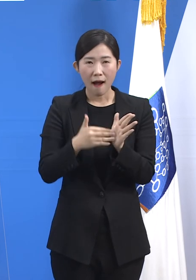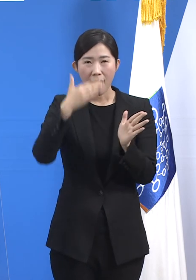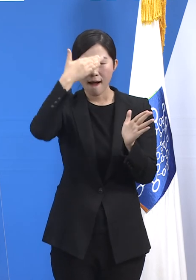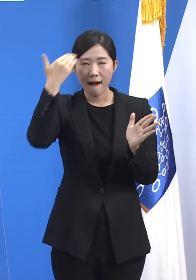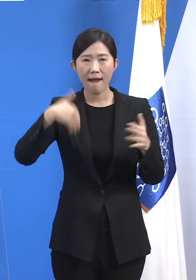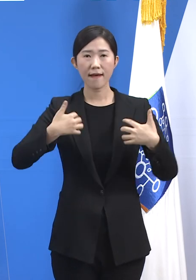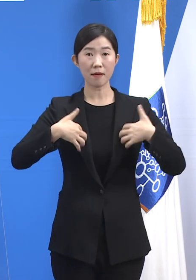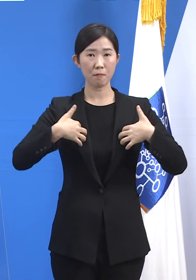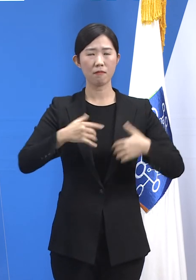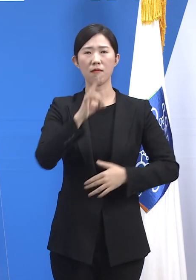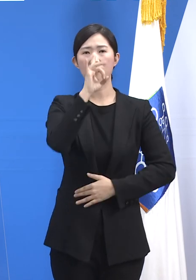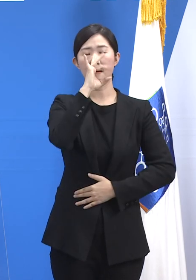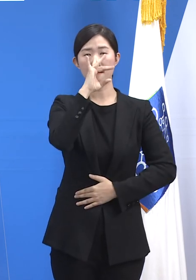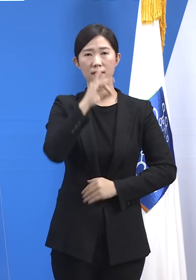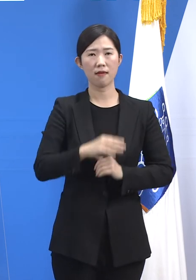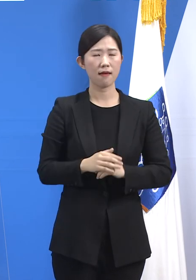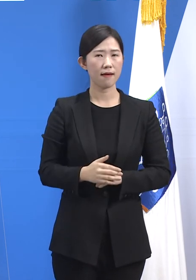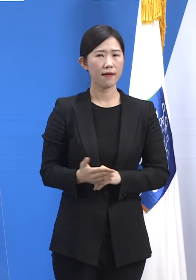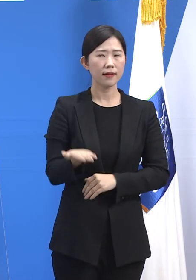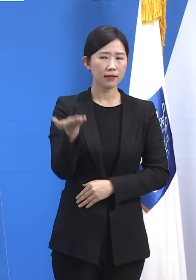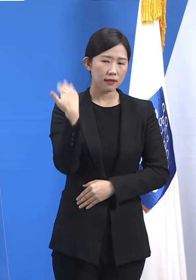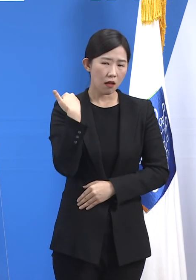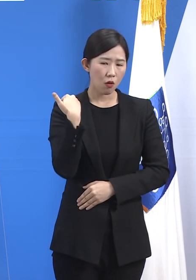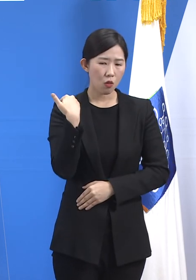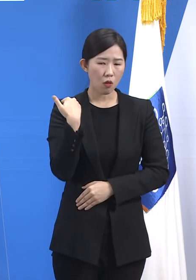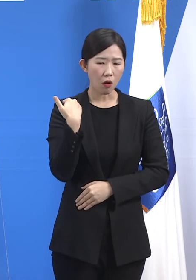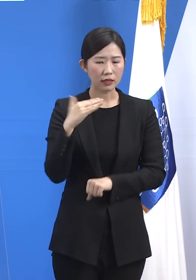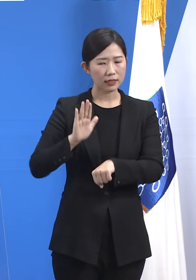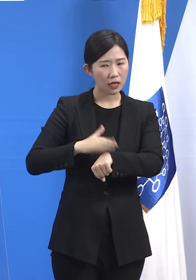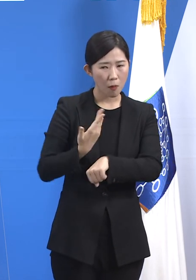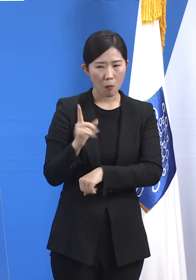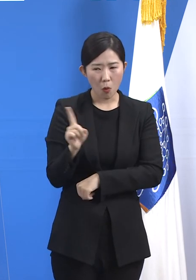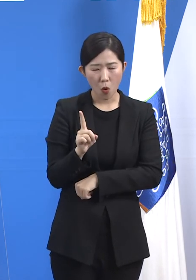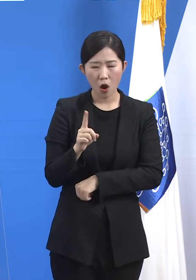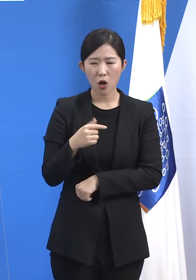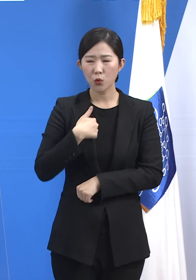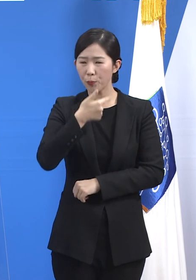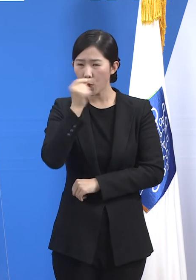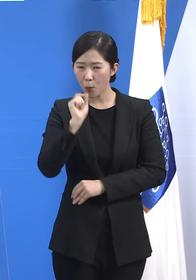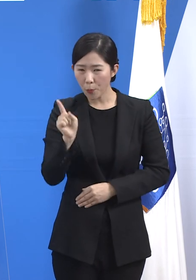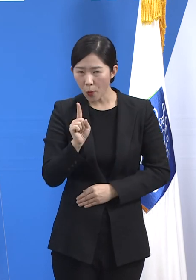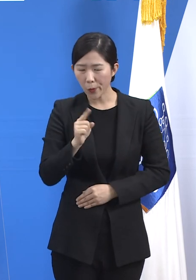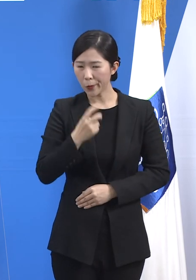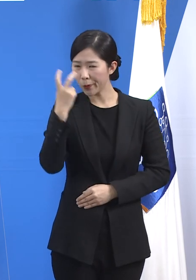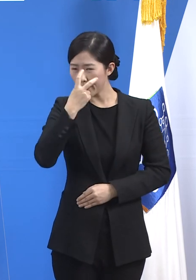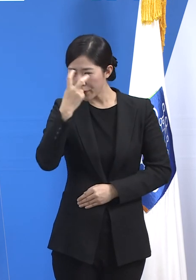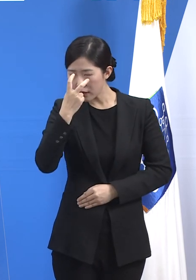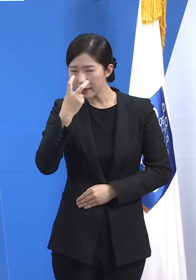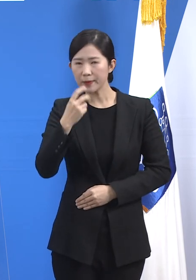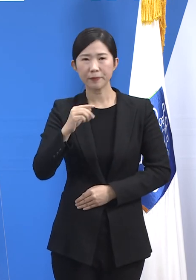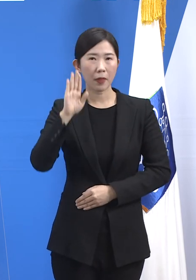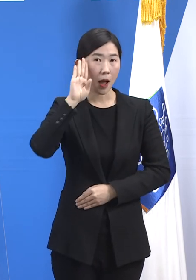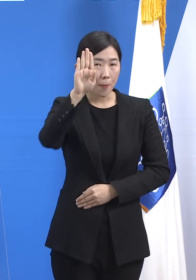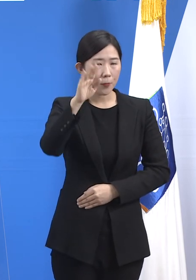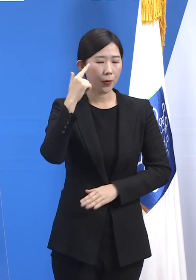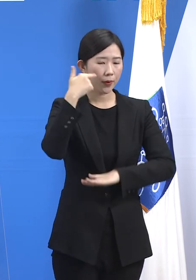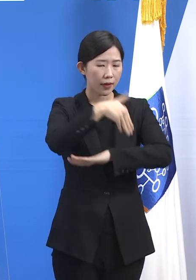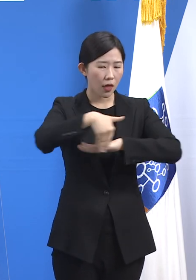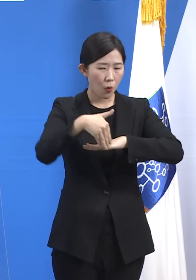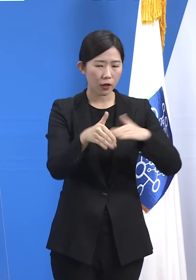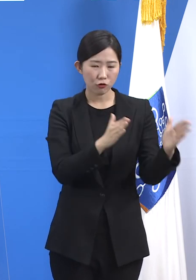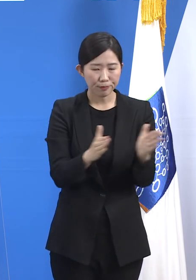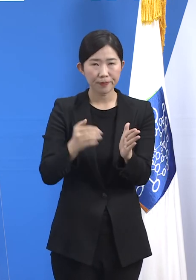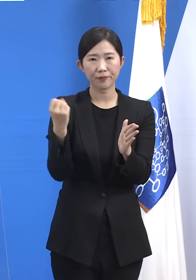지난 기간에 오류와 한계들을 점검하면서 다시 새롭게 전략을 세워야 됩니다. 이제 병상에